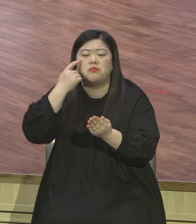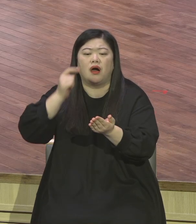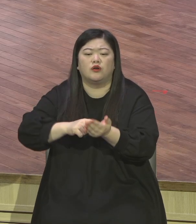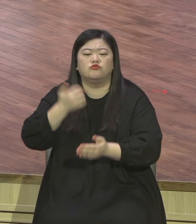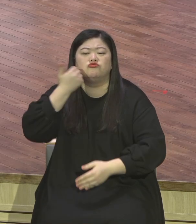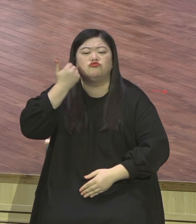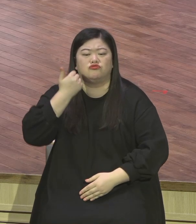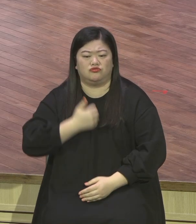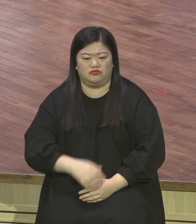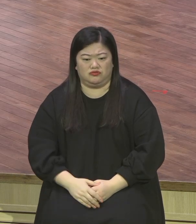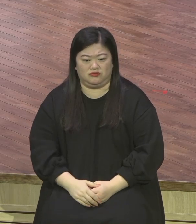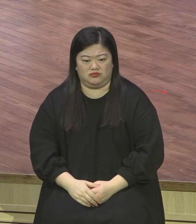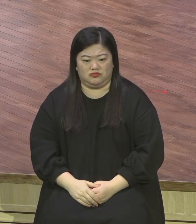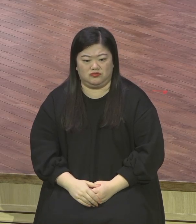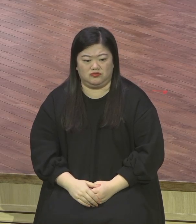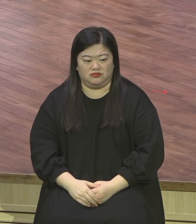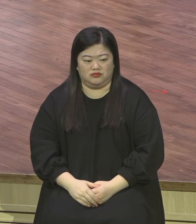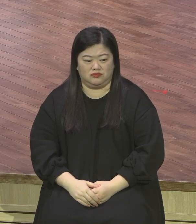그것도 본 당에 못 들어오고